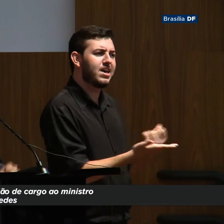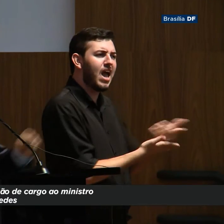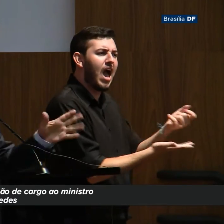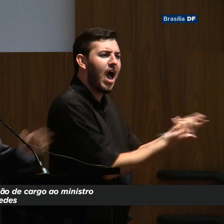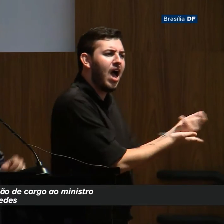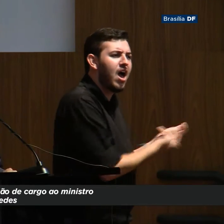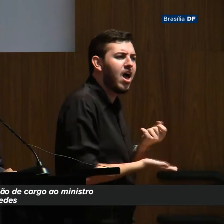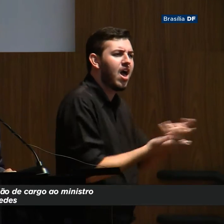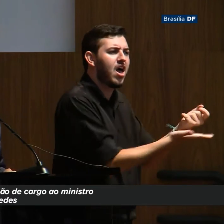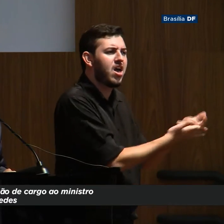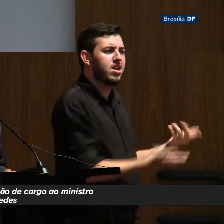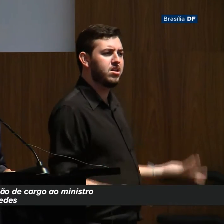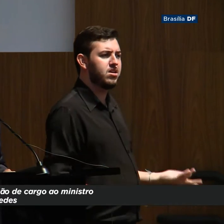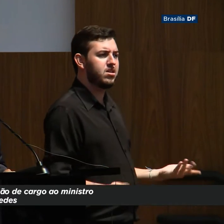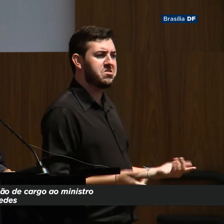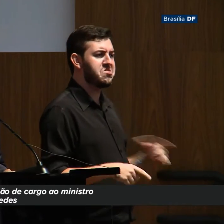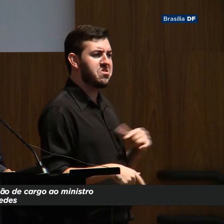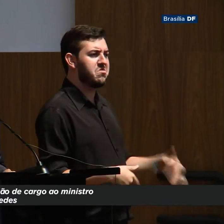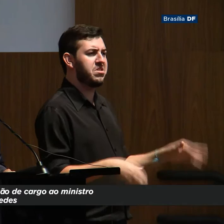Não temos isenções?